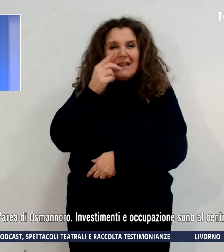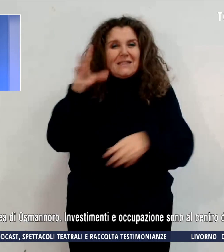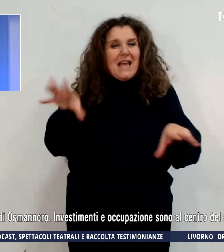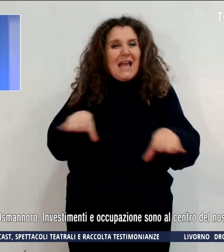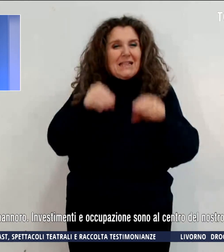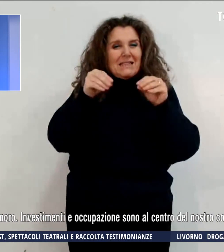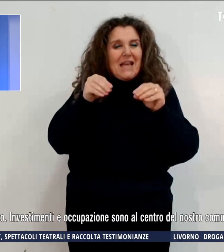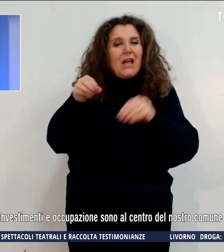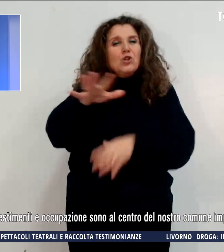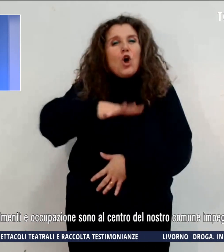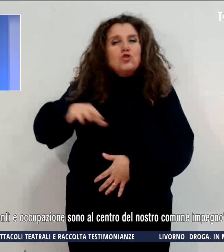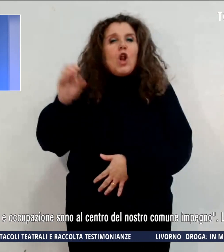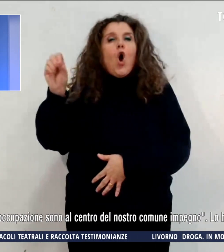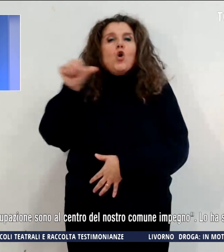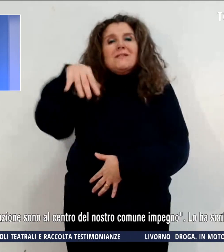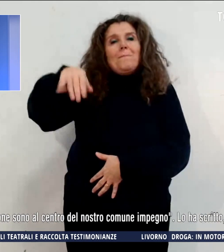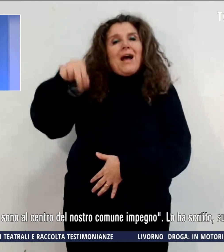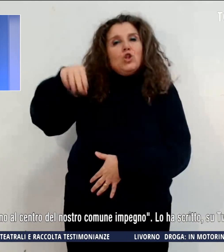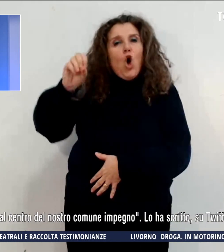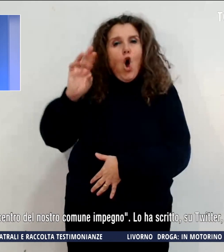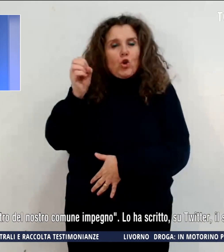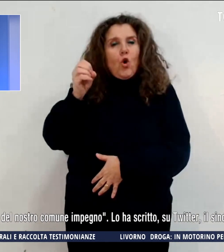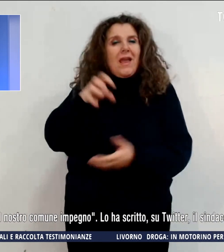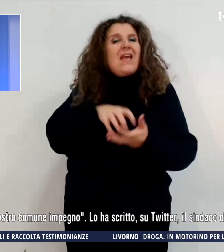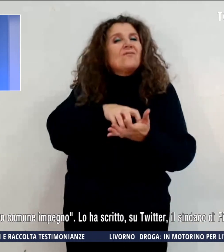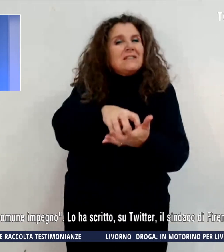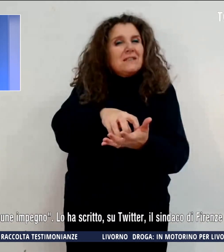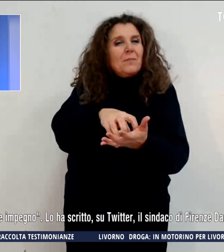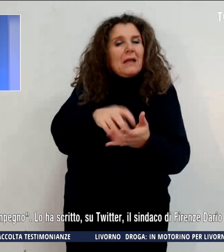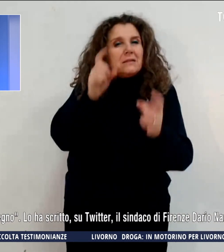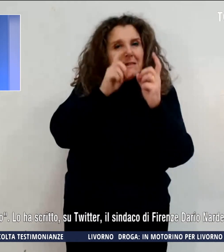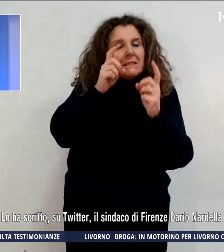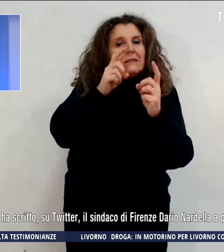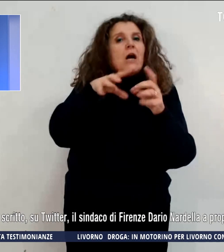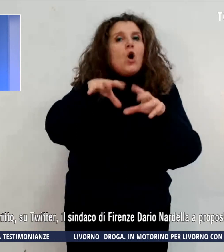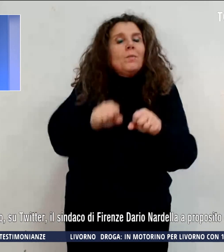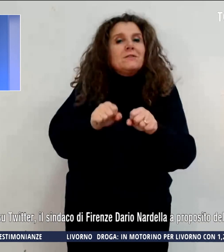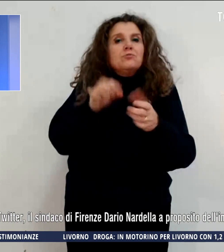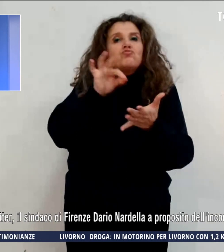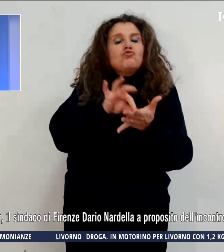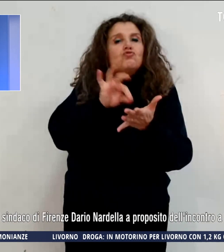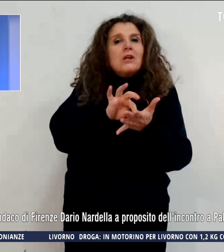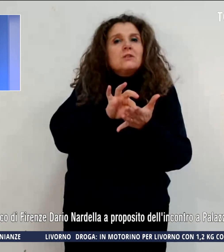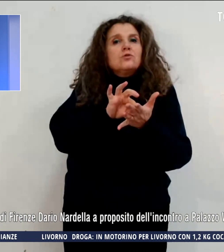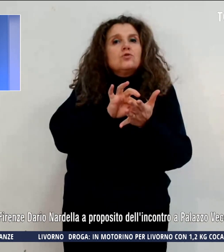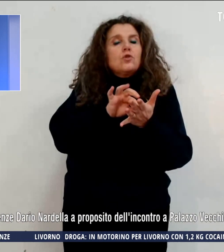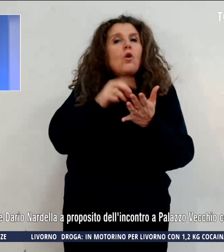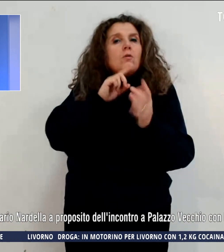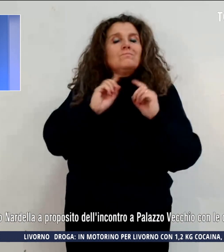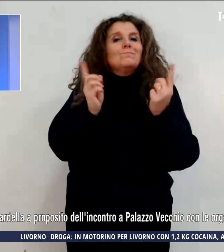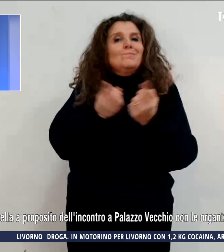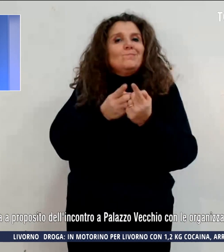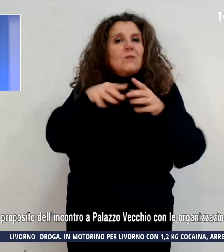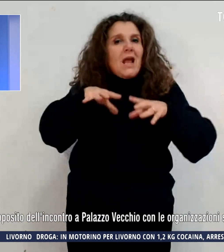smannoro. Investimenti ed occupazione sono al centro del nostro comune impegno. Lo ha